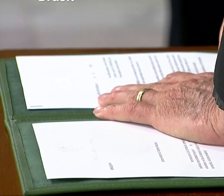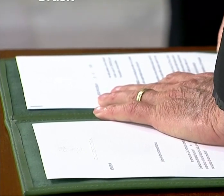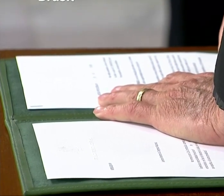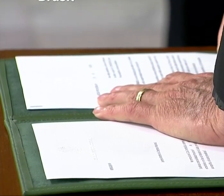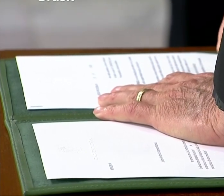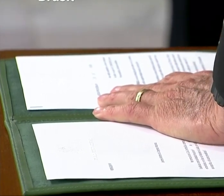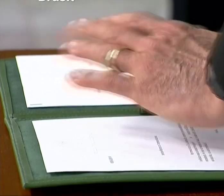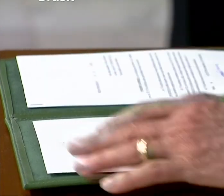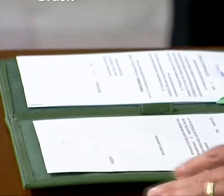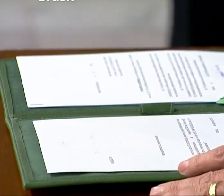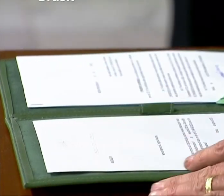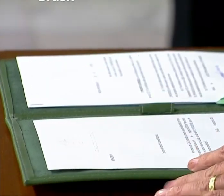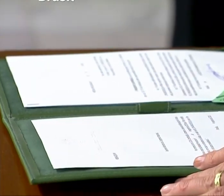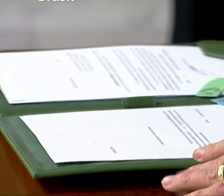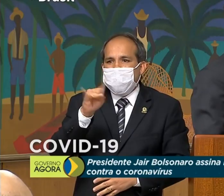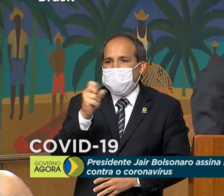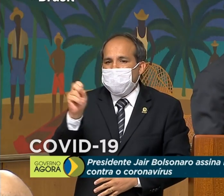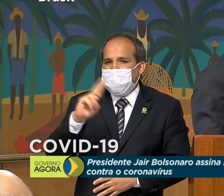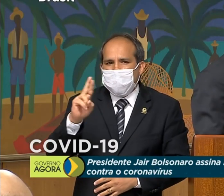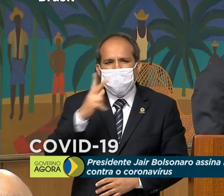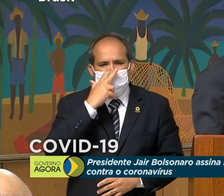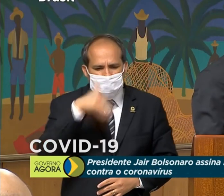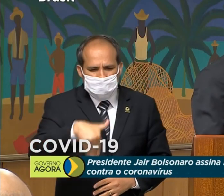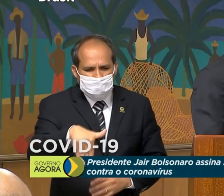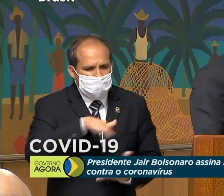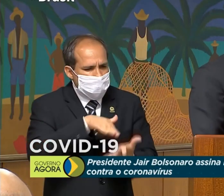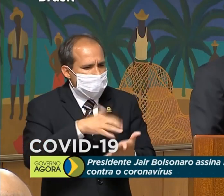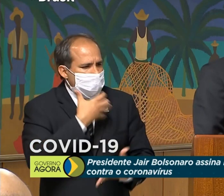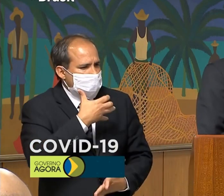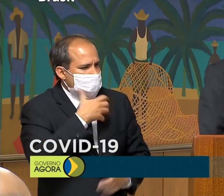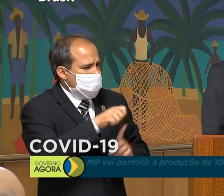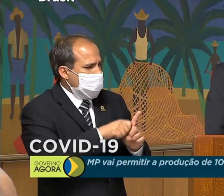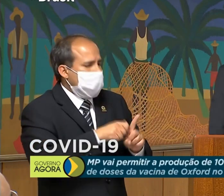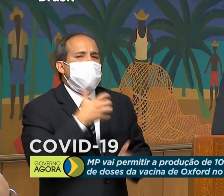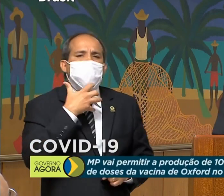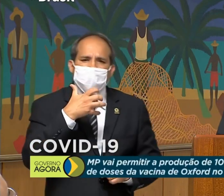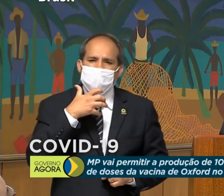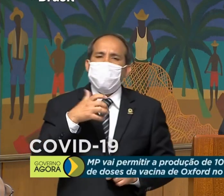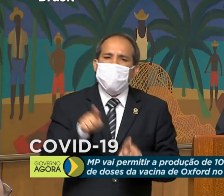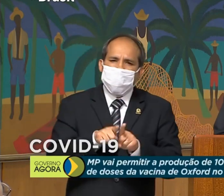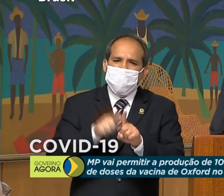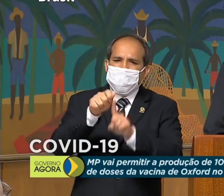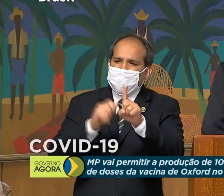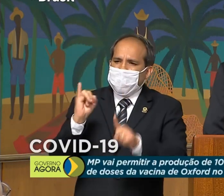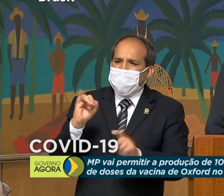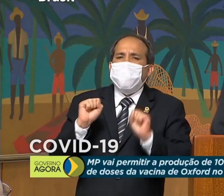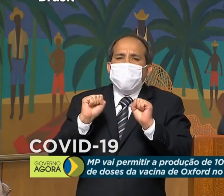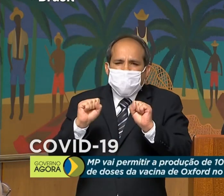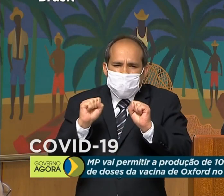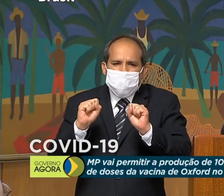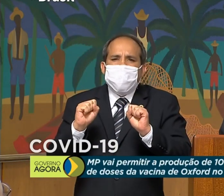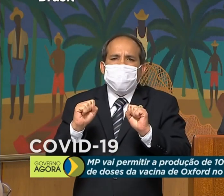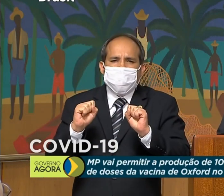em parceria com a Universidade de Oxford. Em dezembro, talvez, em dezembro, janeiro, existe a possibilidade